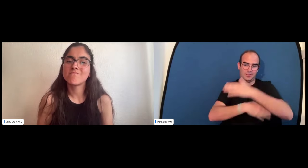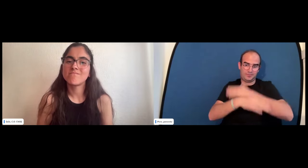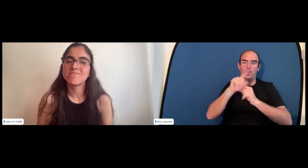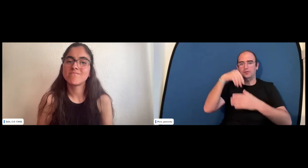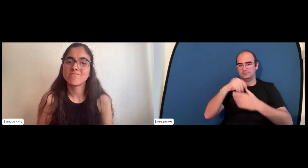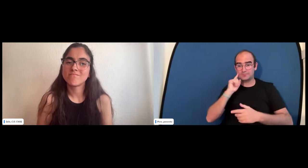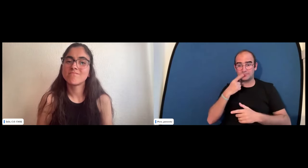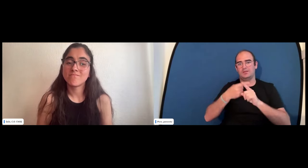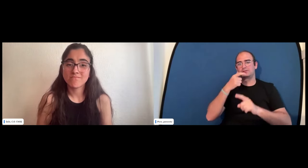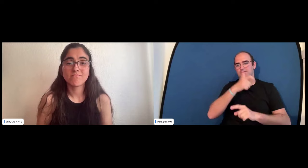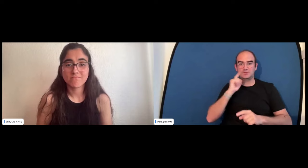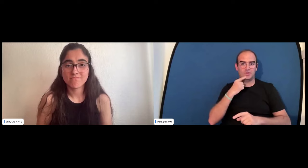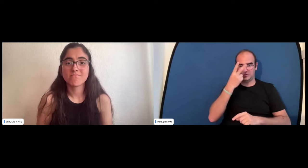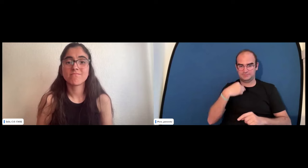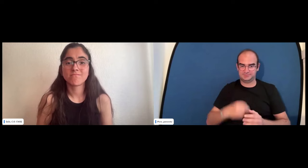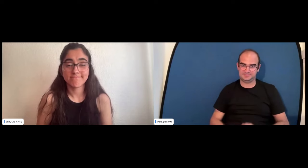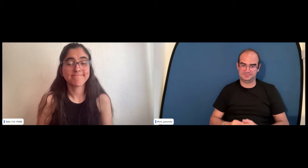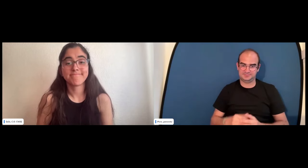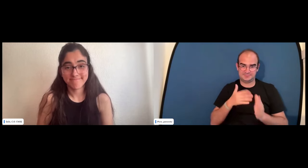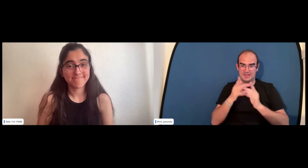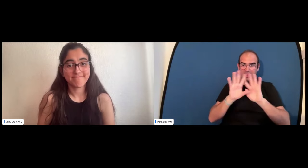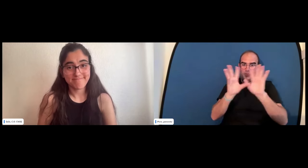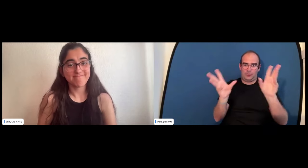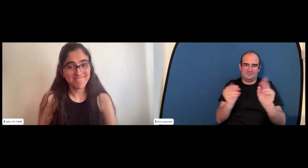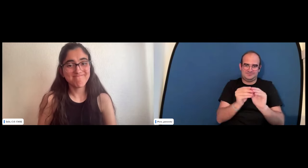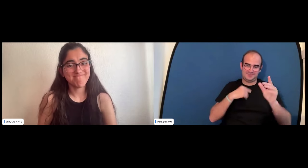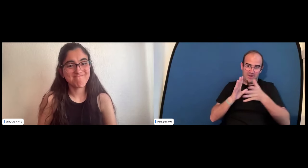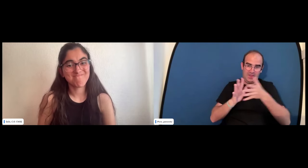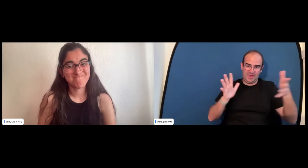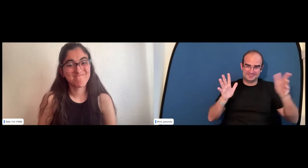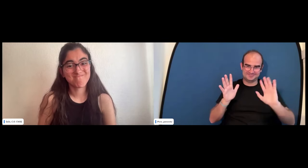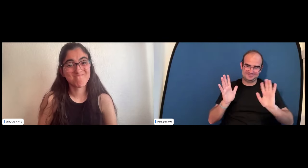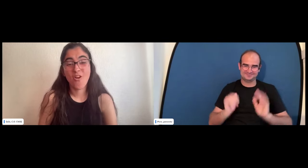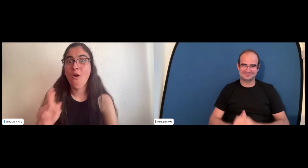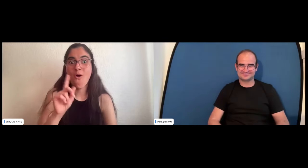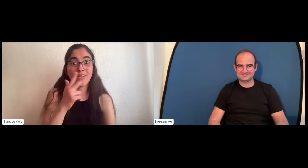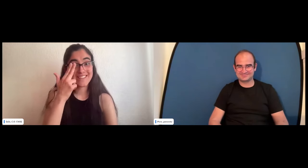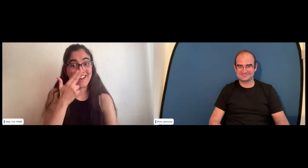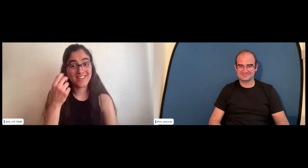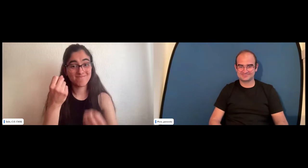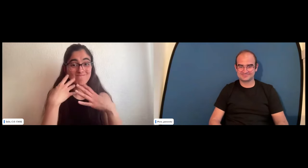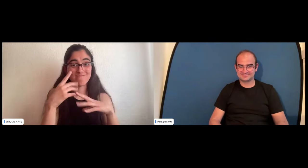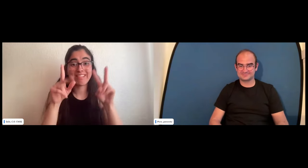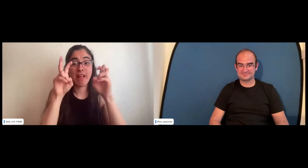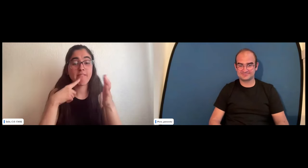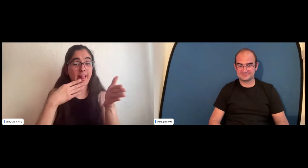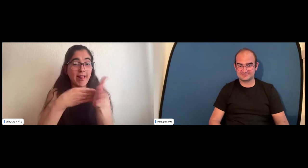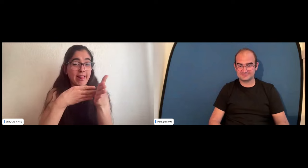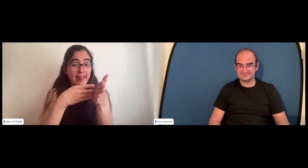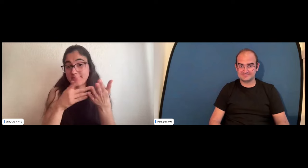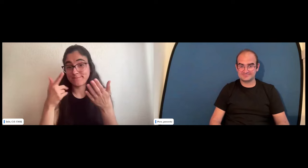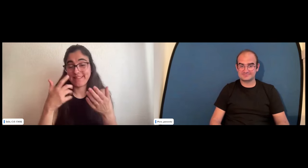formándome para mejorar tanto en ámbito de personas con discapacidad personas sordas y bueno no